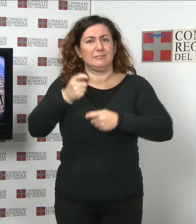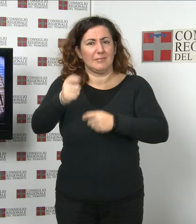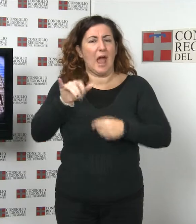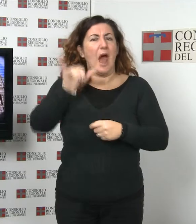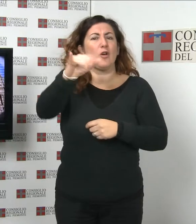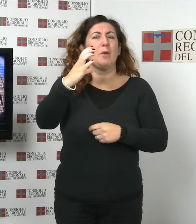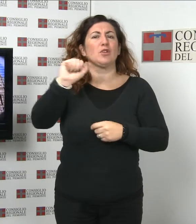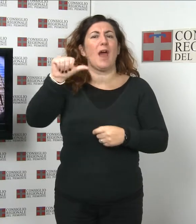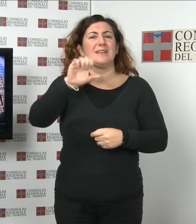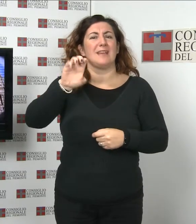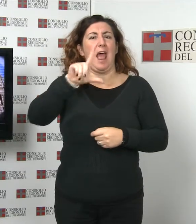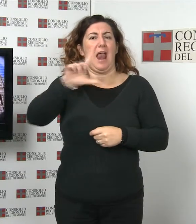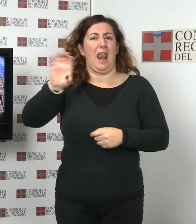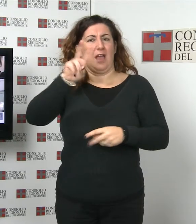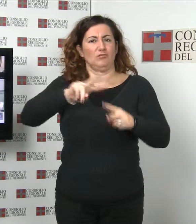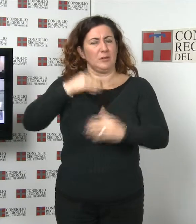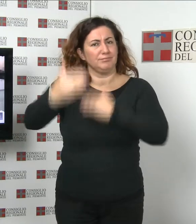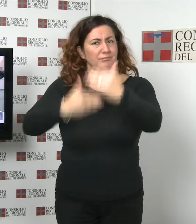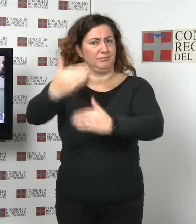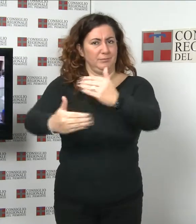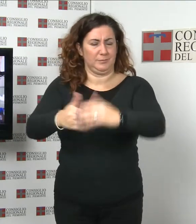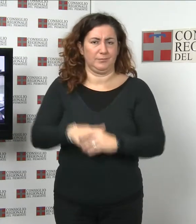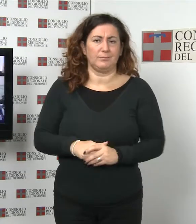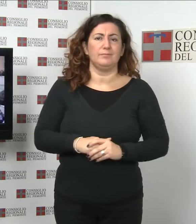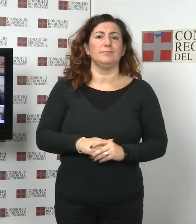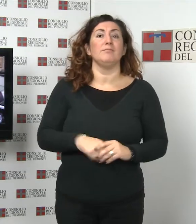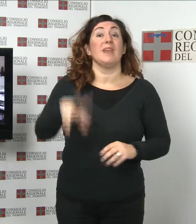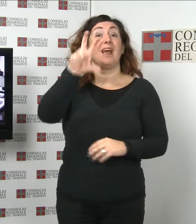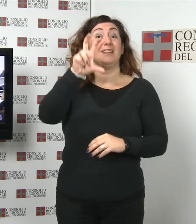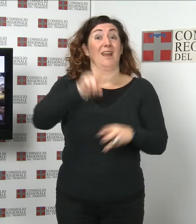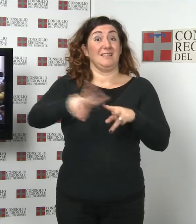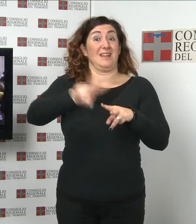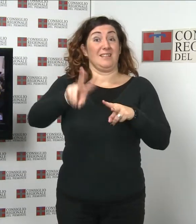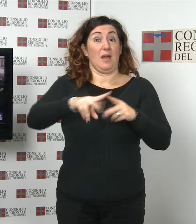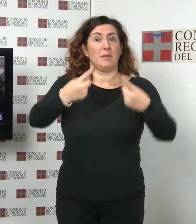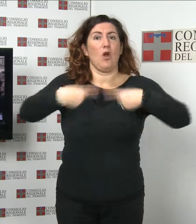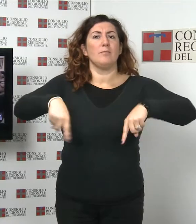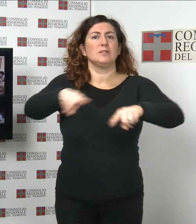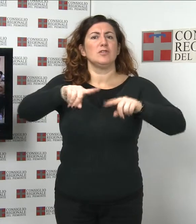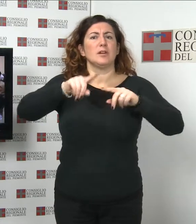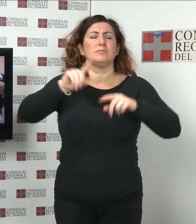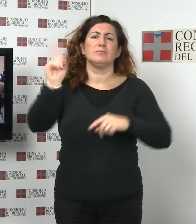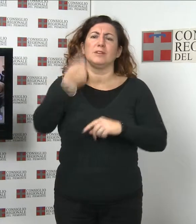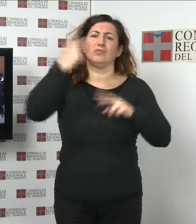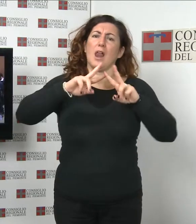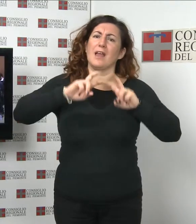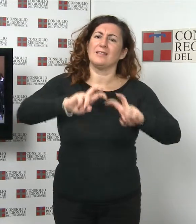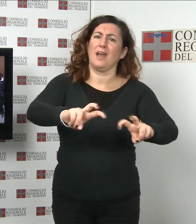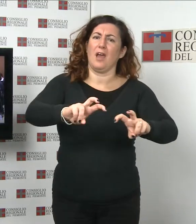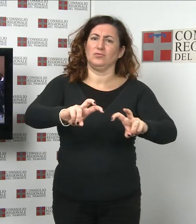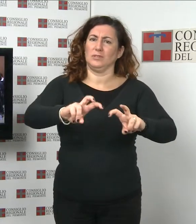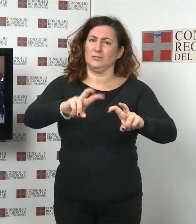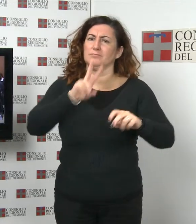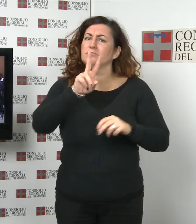Insediata la Commissione antimafia Il 30 settembre si è insediata la Commissione speciale di indagine per la promozione della cultura